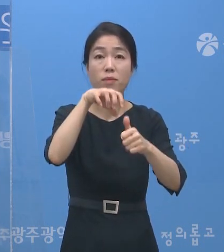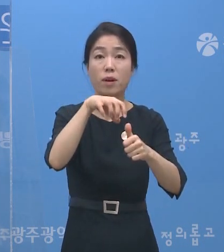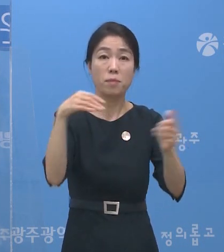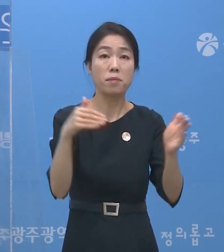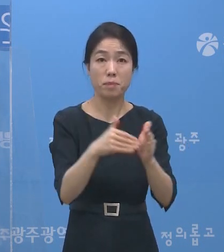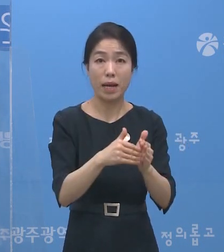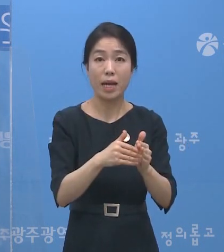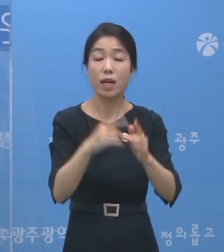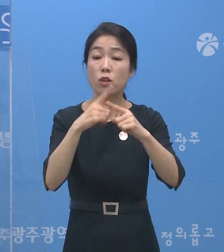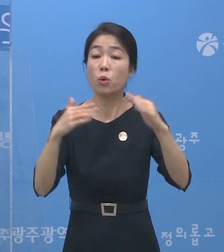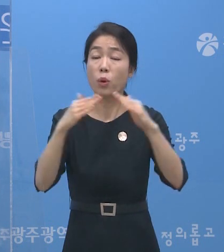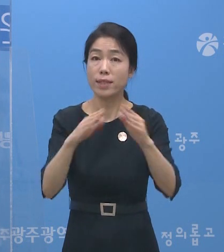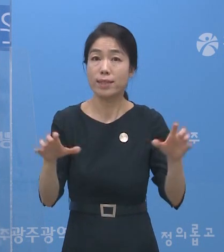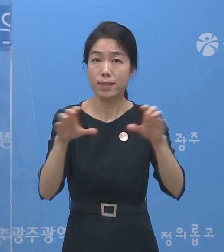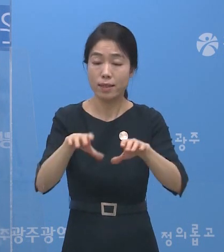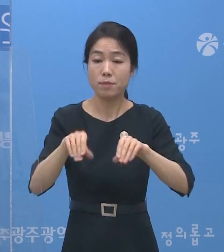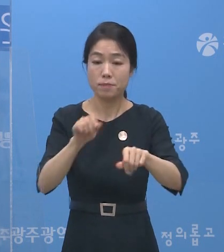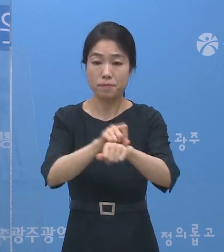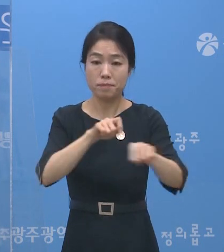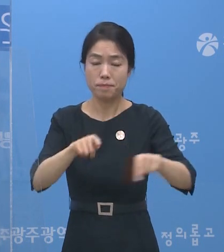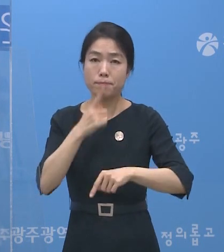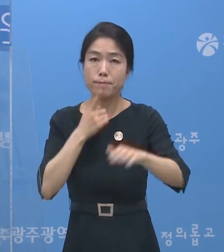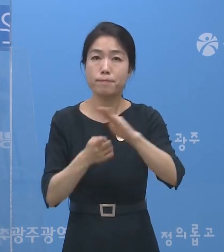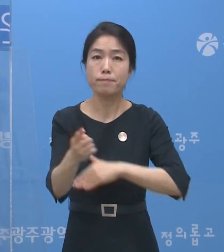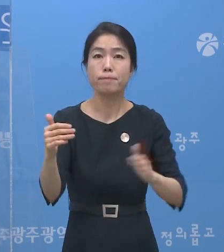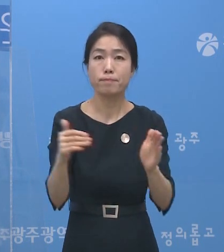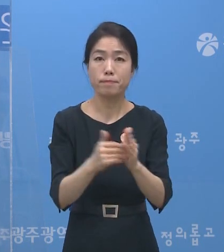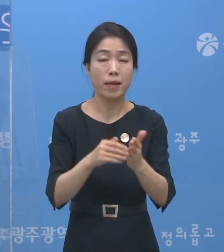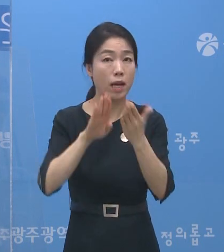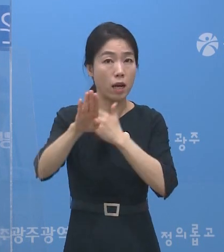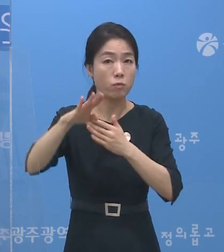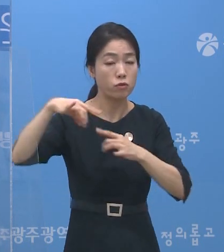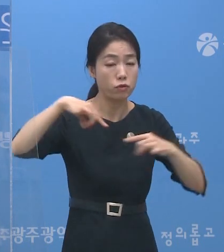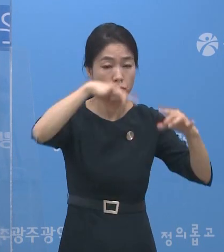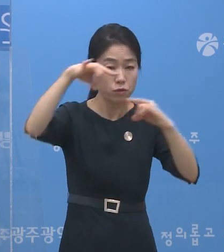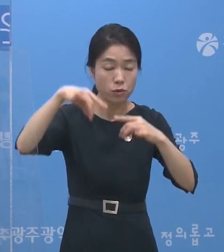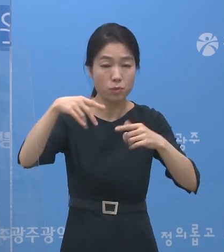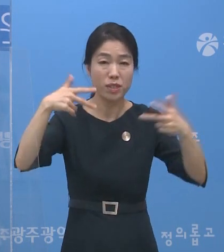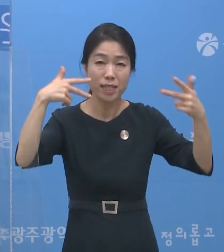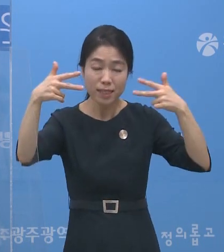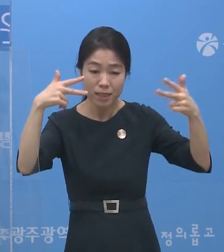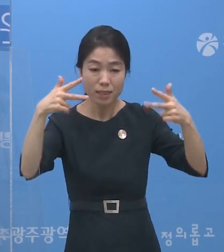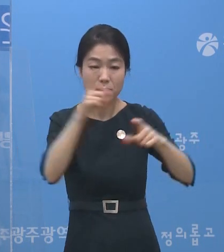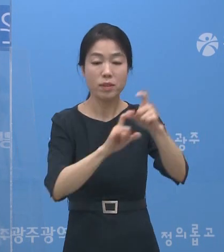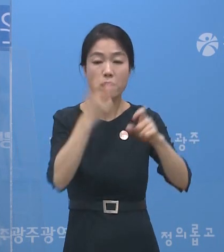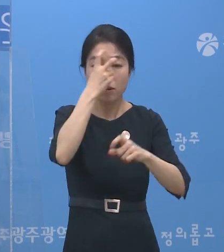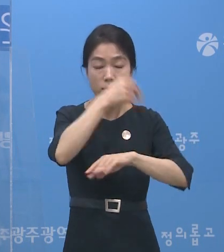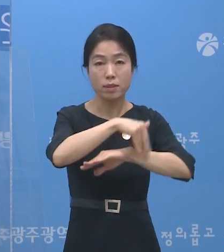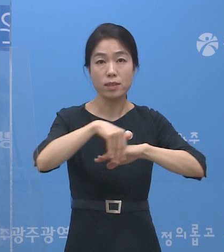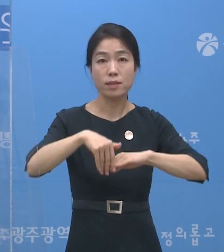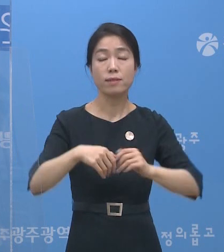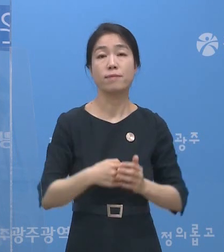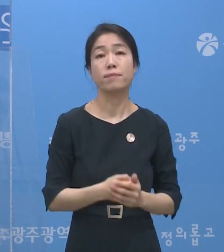교회에 대해서는 집합금지 행정명령이 내려졌습니다. 향후 GPS검사나 CCTV 더 하도록 하겠습니다.